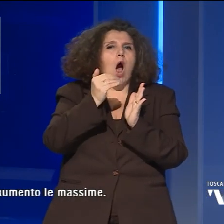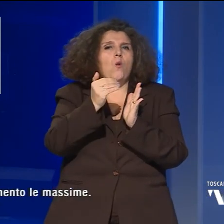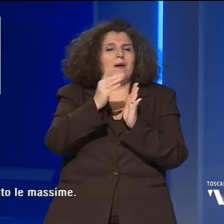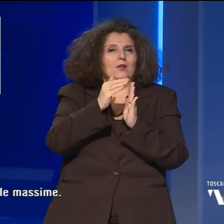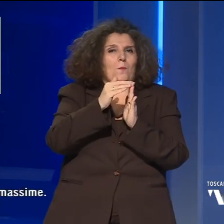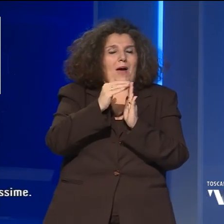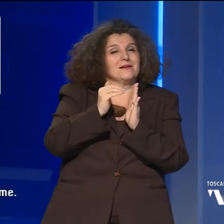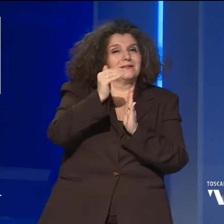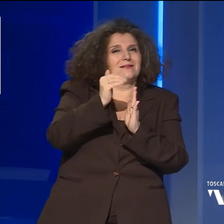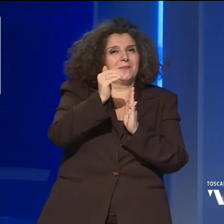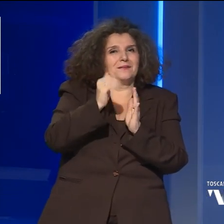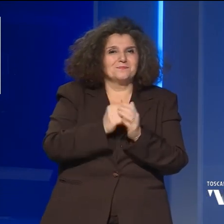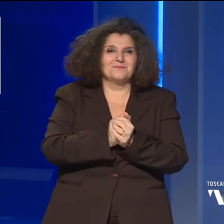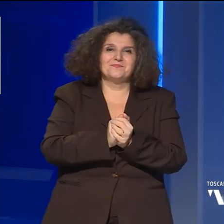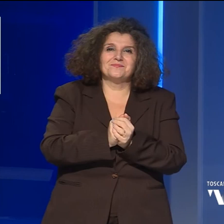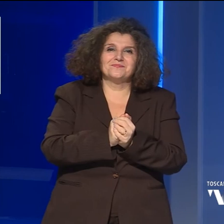massime.